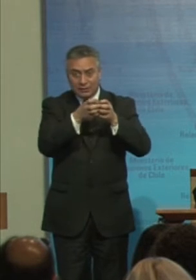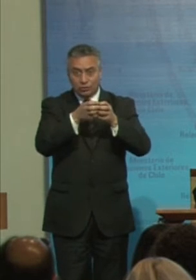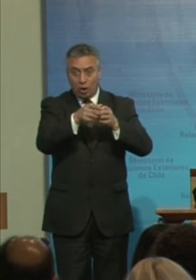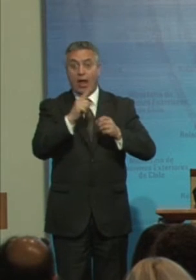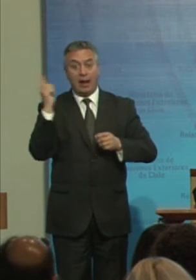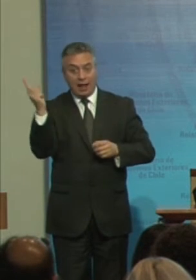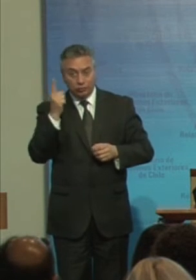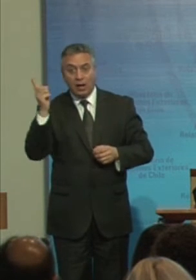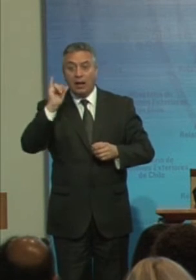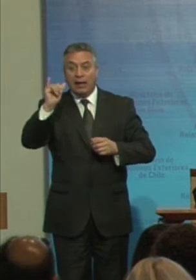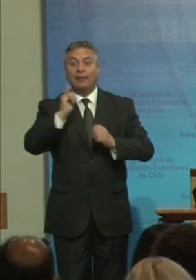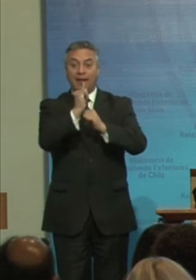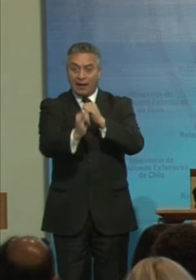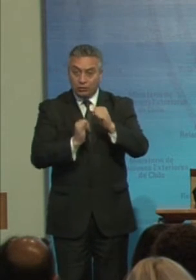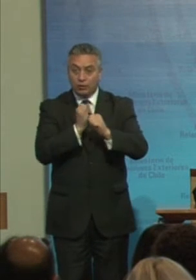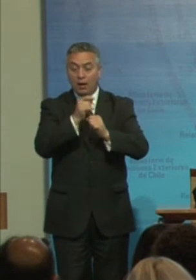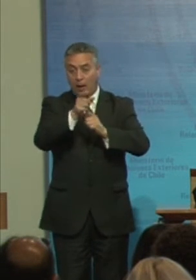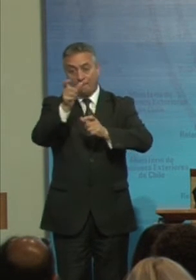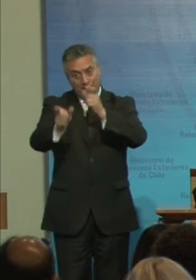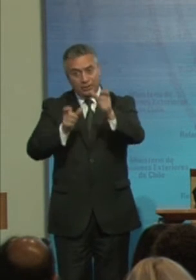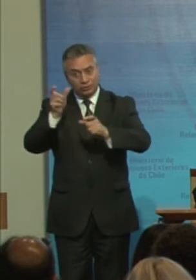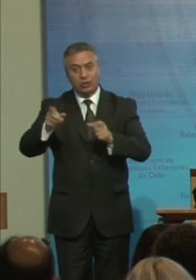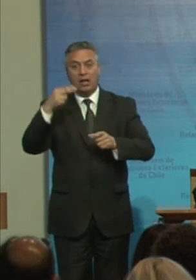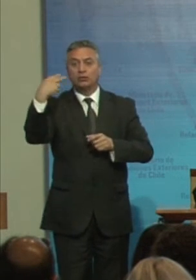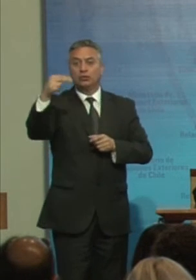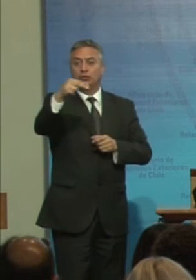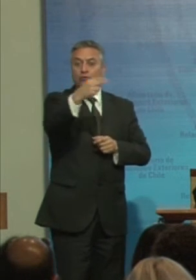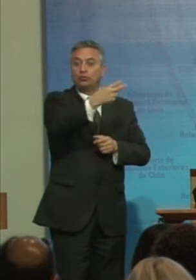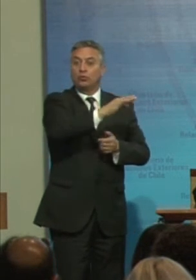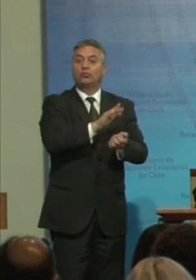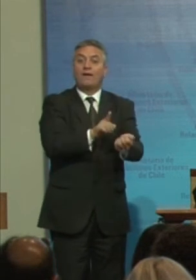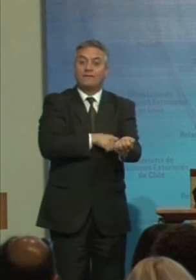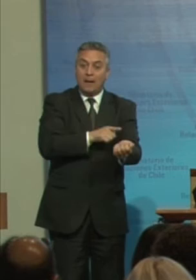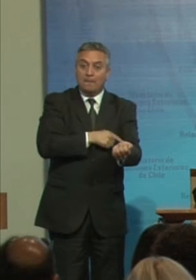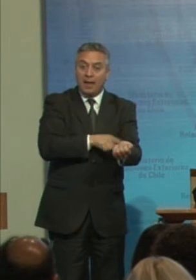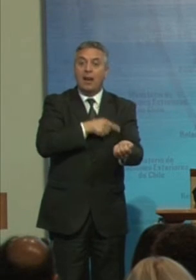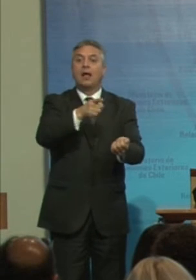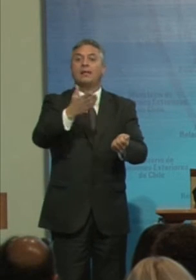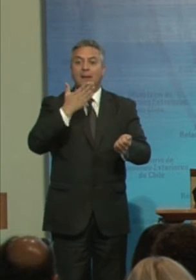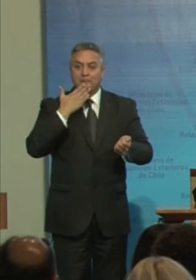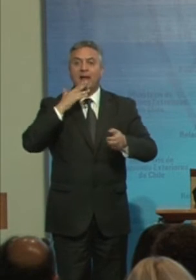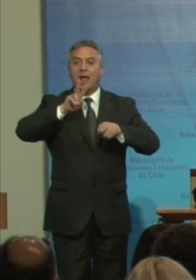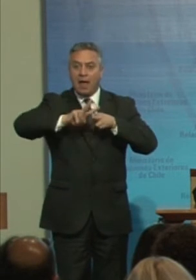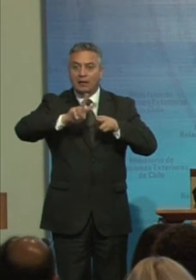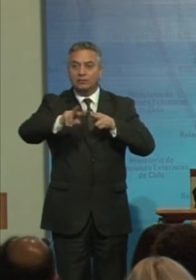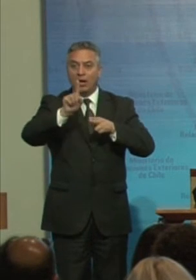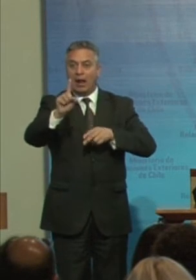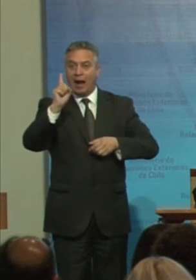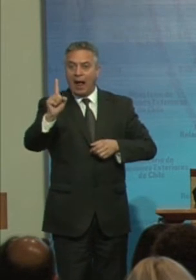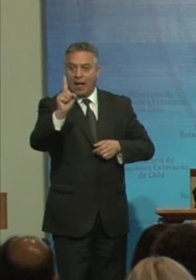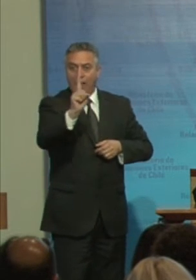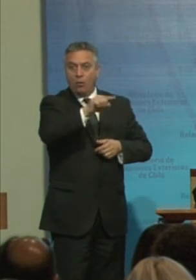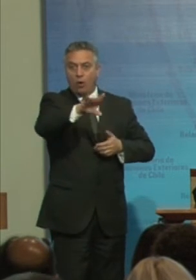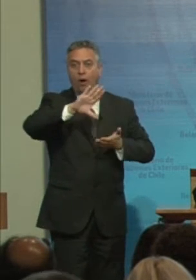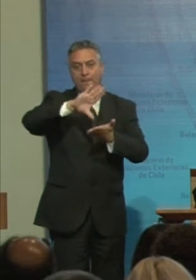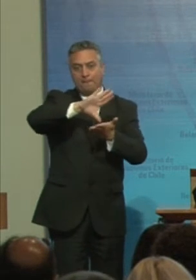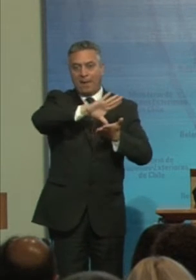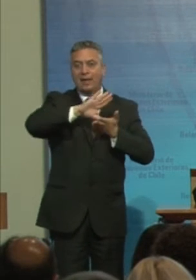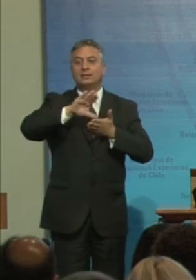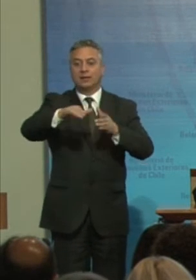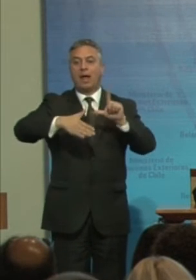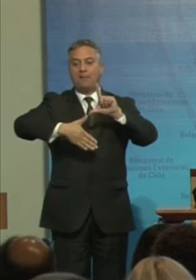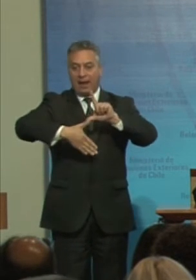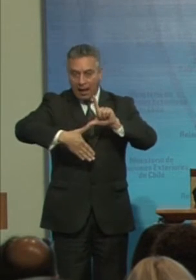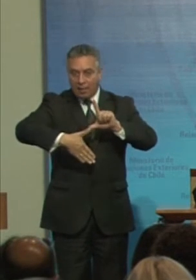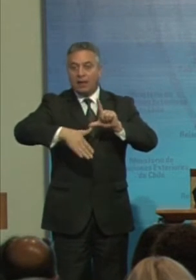De personas En situación De discapacidad De sus familias Lo hicieron En cada uno De nuestros países De América Latina